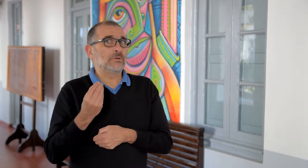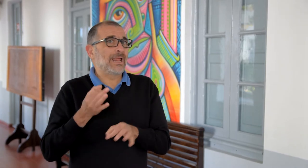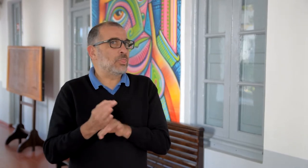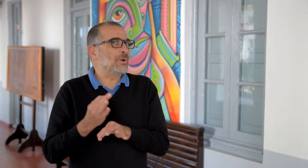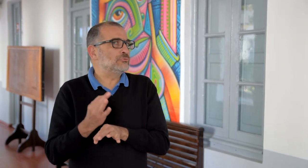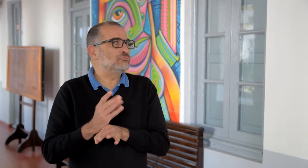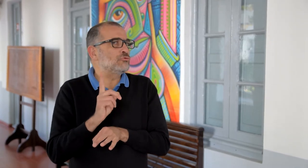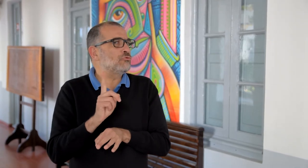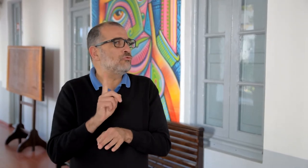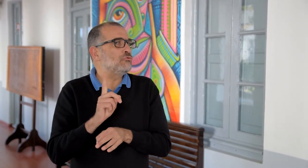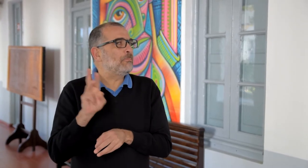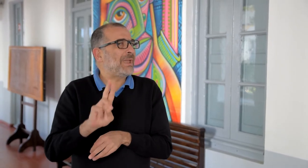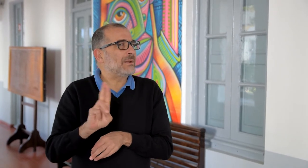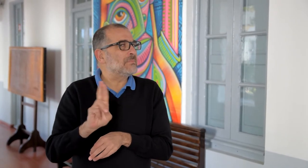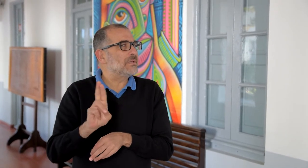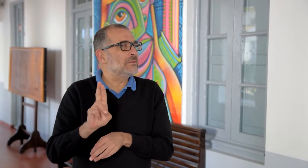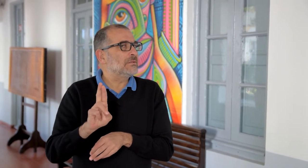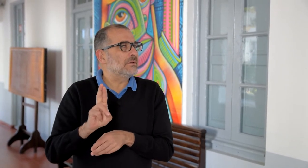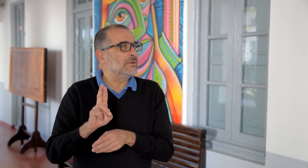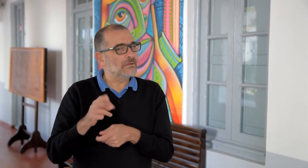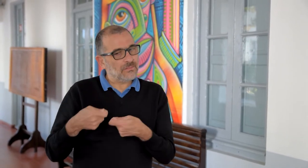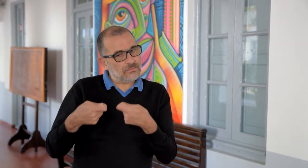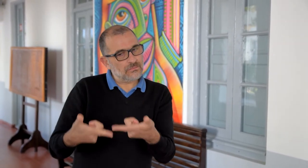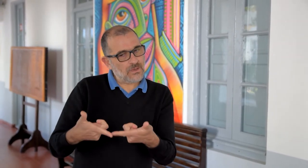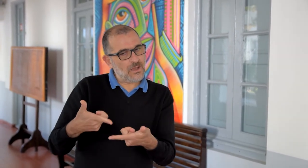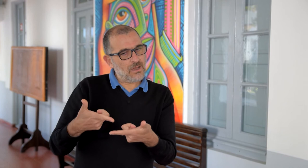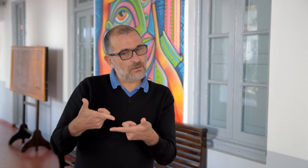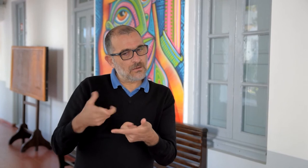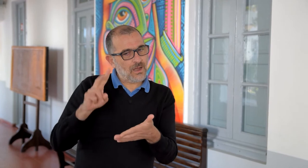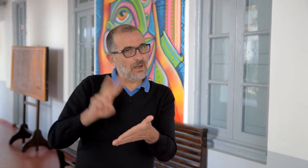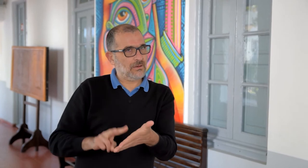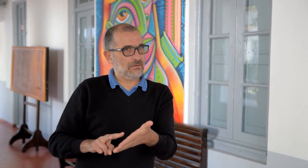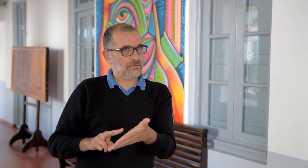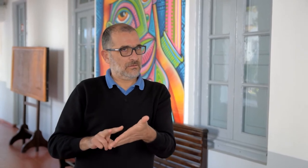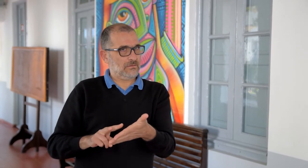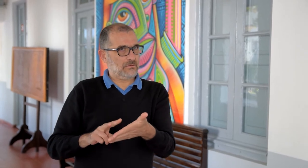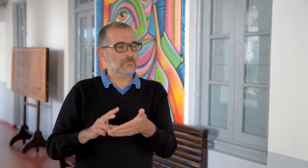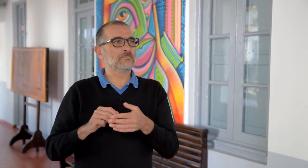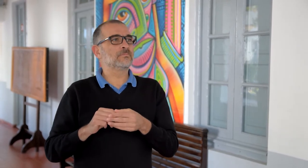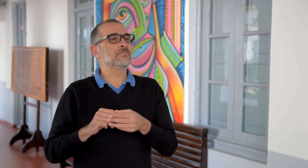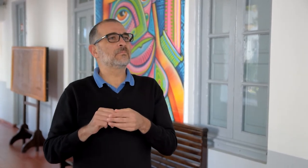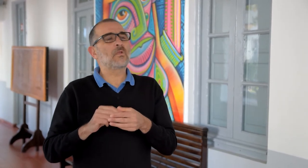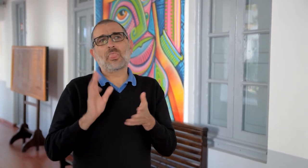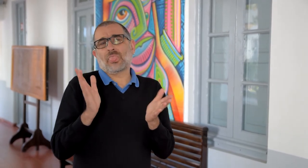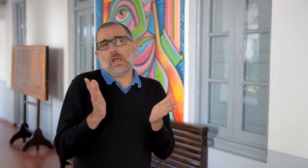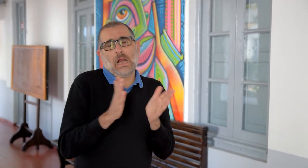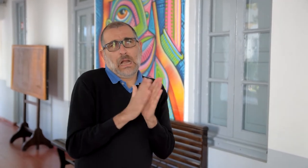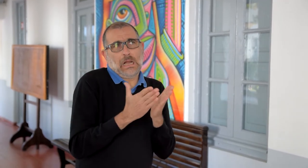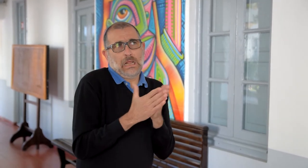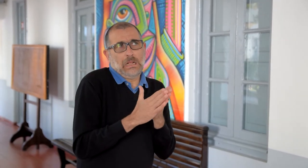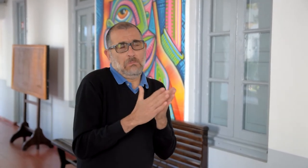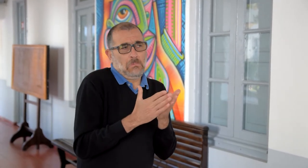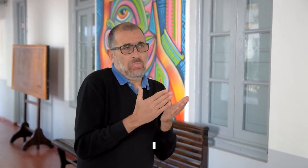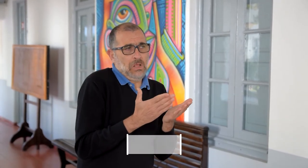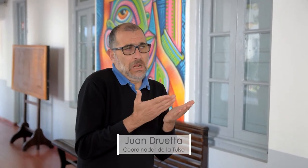pensamiento, que los libros muerden, pero porque el sistema educativo no permitió brindarles la lectura como una